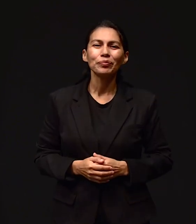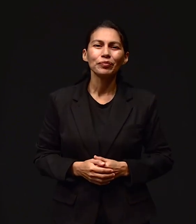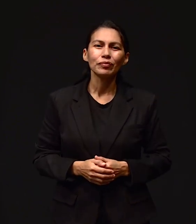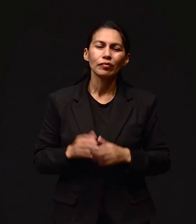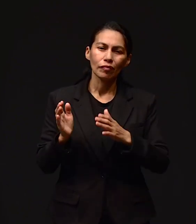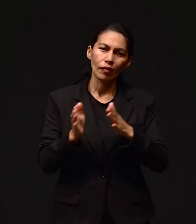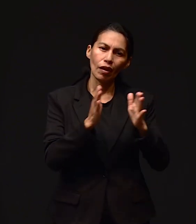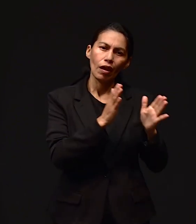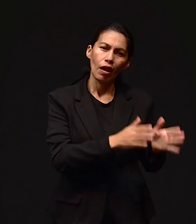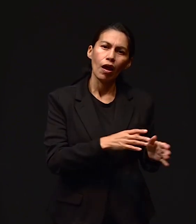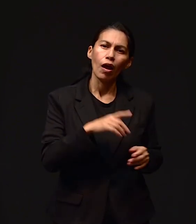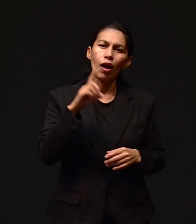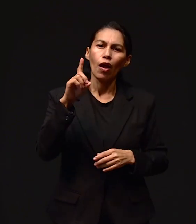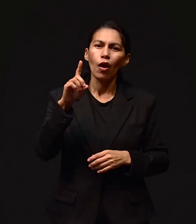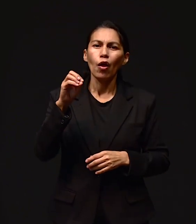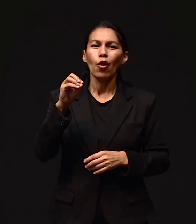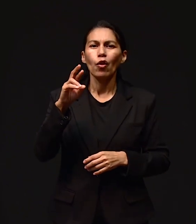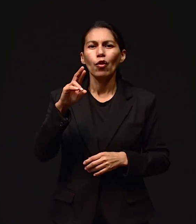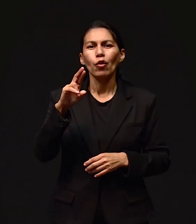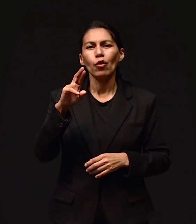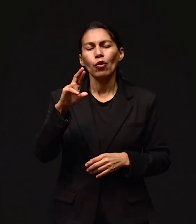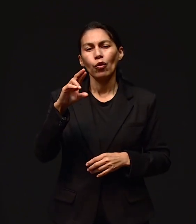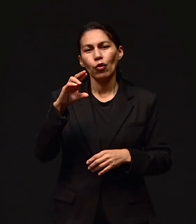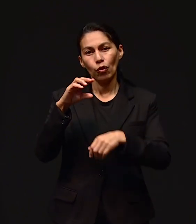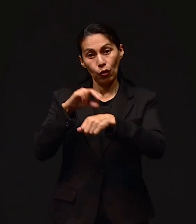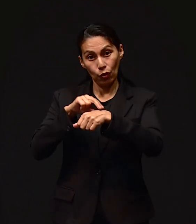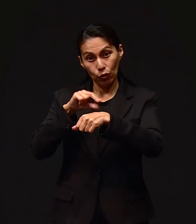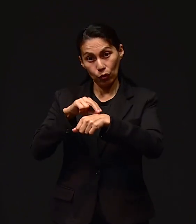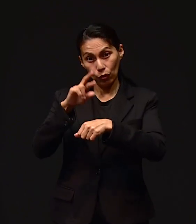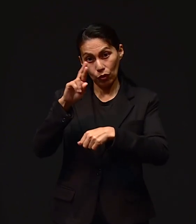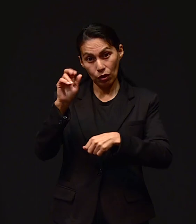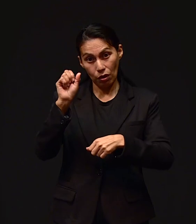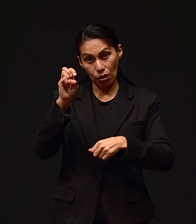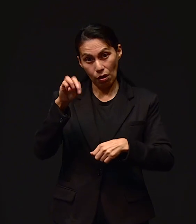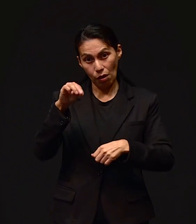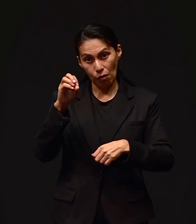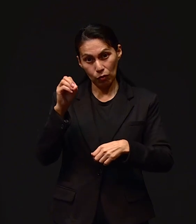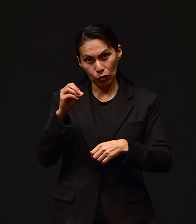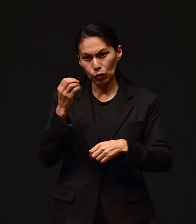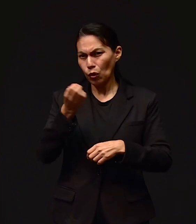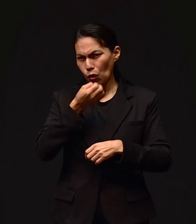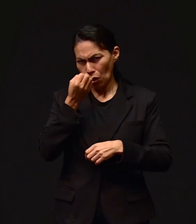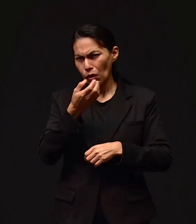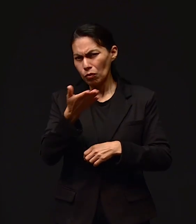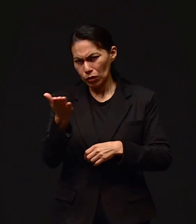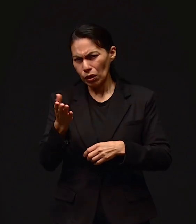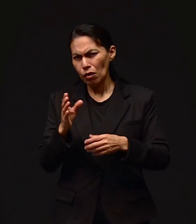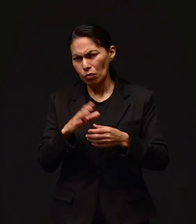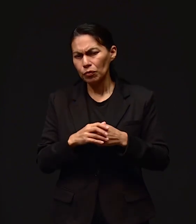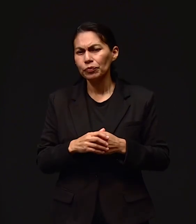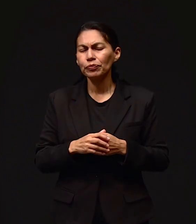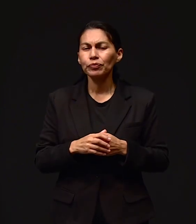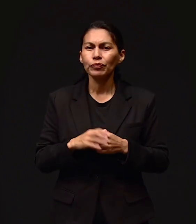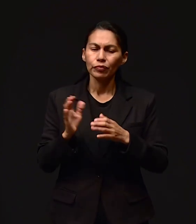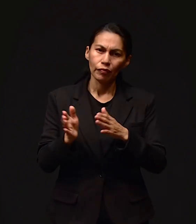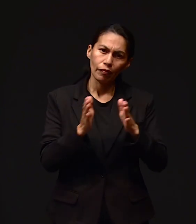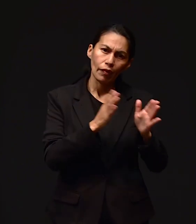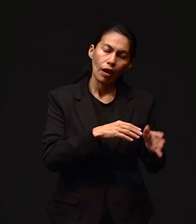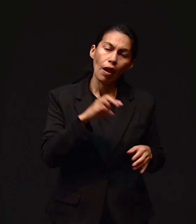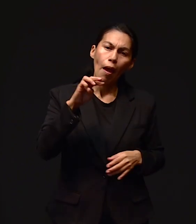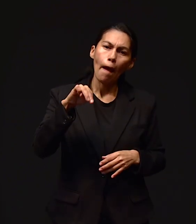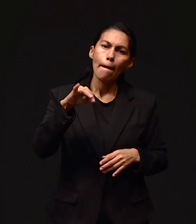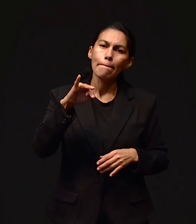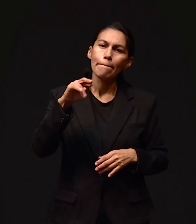Dios para la eternidad Doctor Ramos Estaremos orando por esto también Doctor Minerva Jiménez